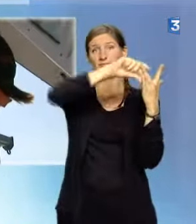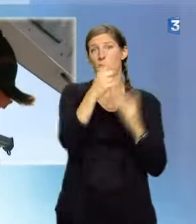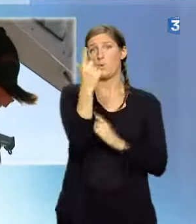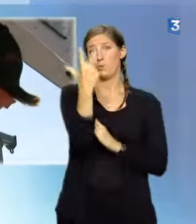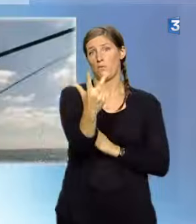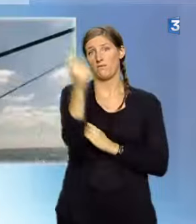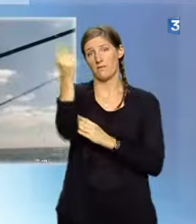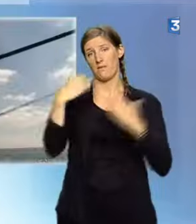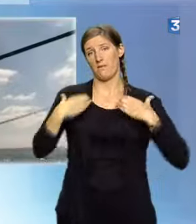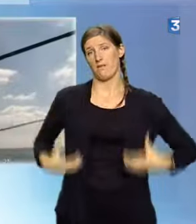de La Rochelle.